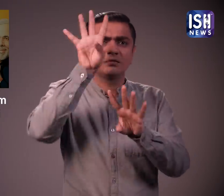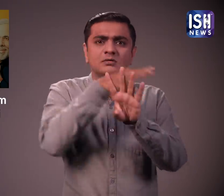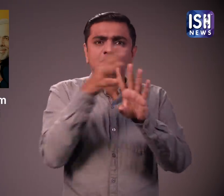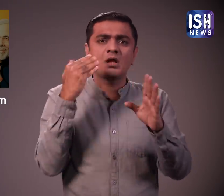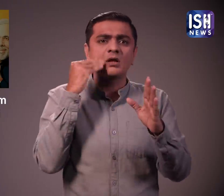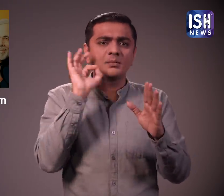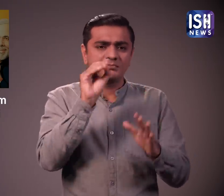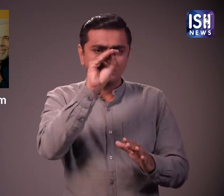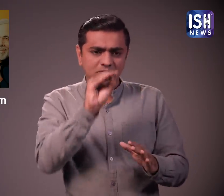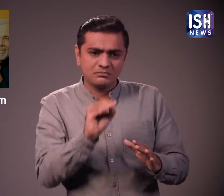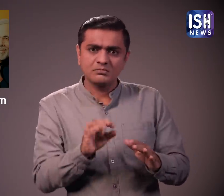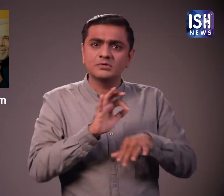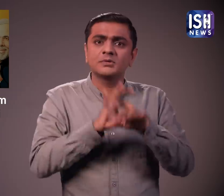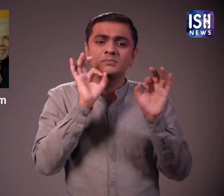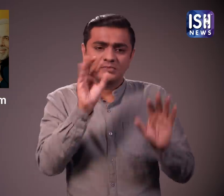अपॉइंट्मेंट के साथ जवाब दिया